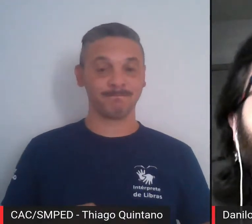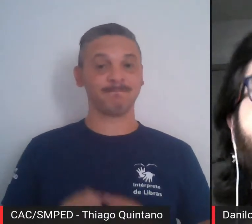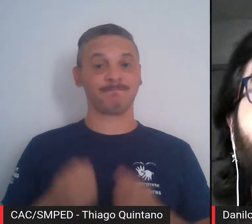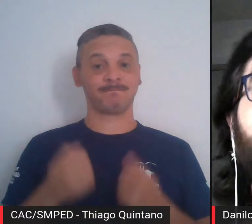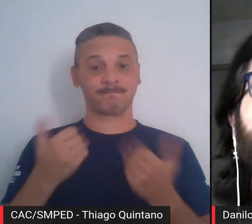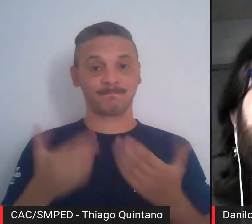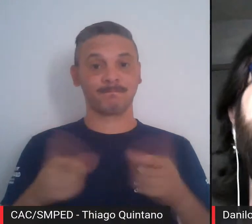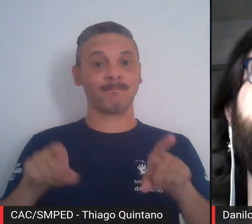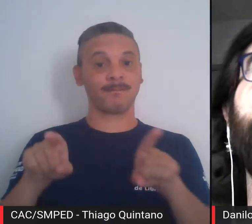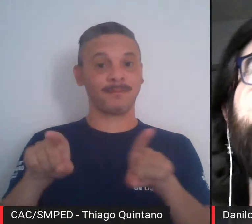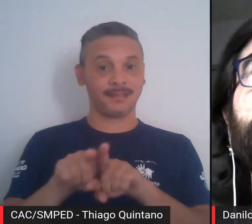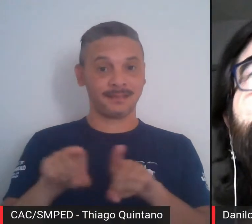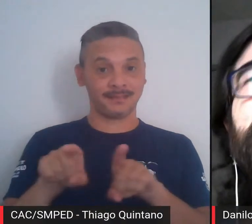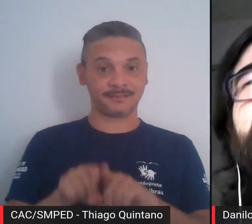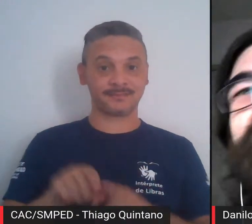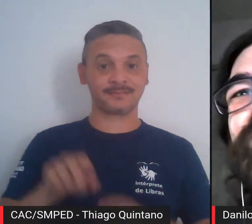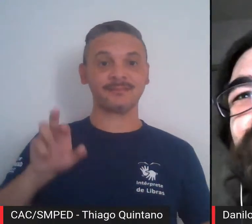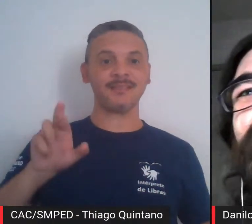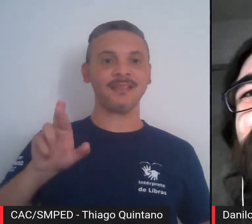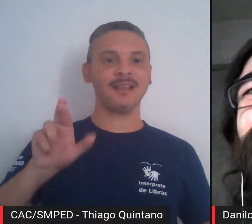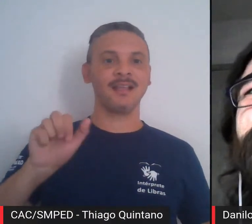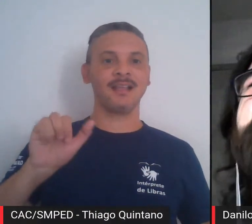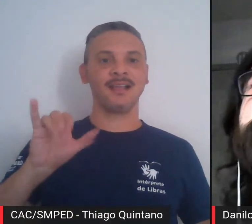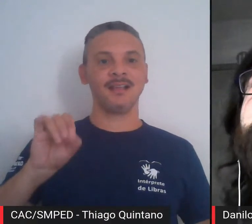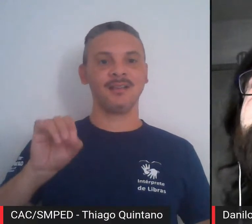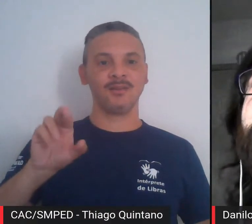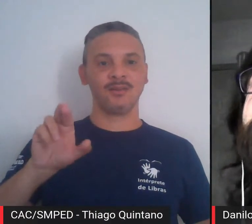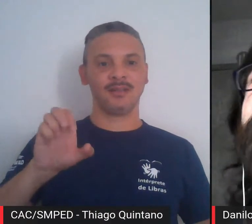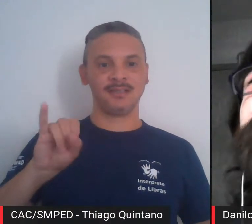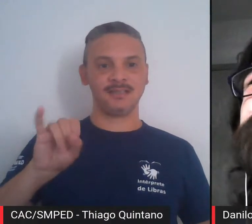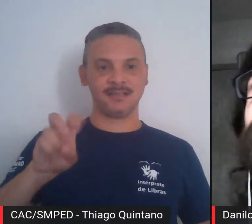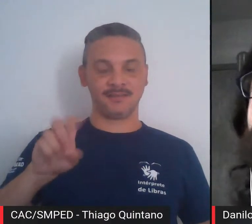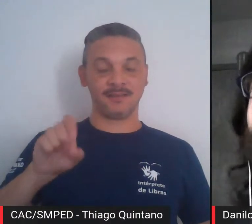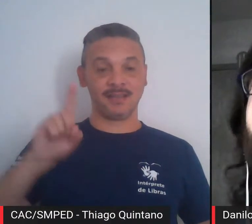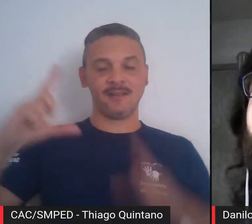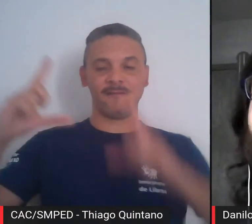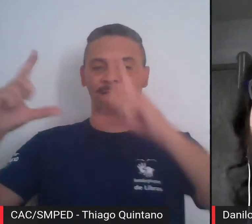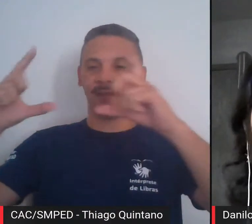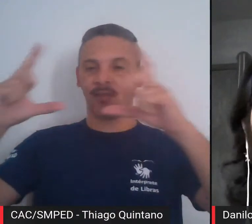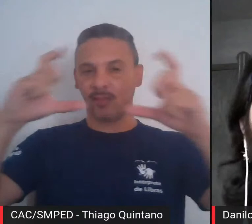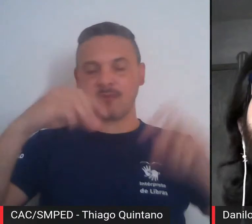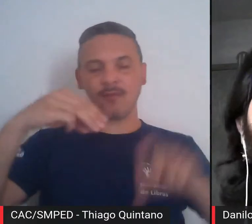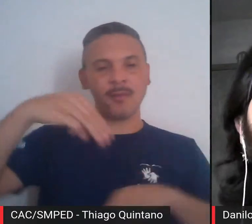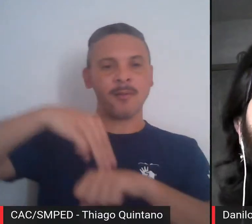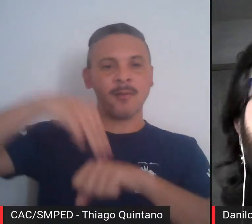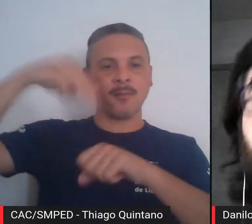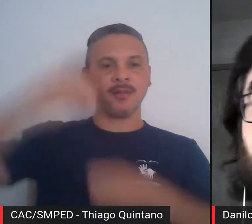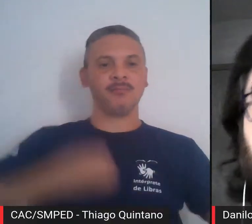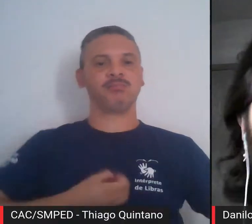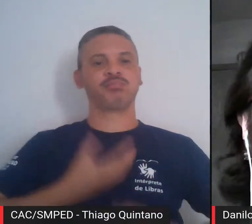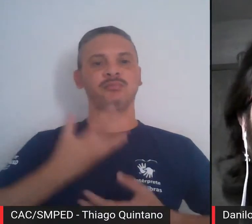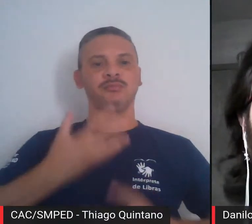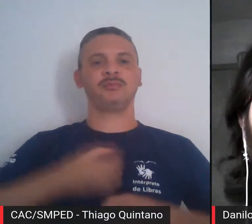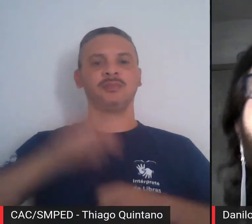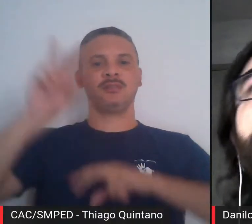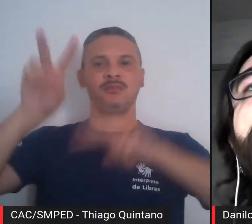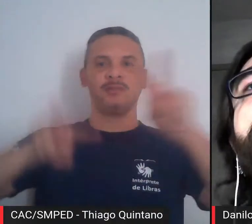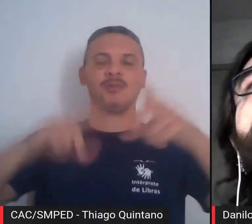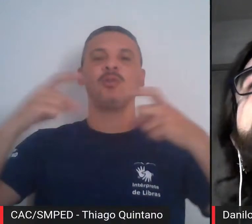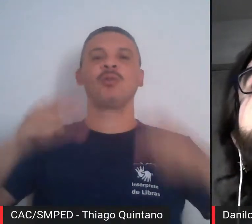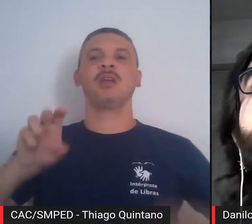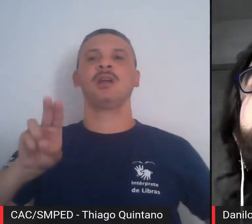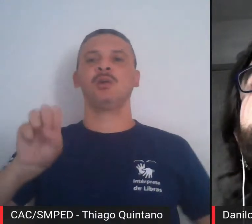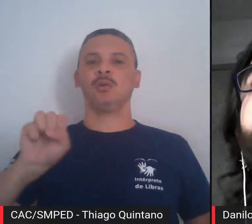o próprio Caio Reisewitz, é fotógrafo e mestre em poéticas visuais pela Escola de Comunicação e Artes da USP.